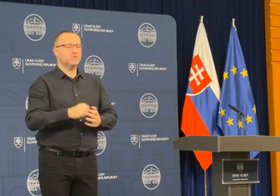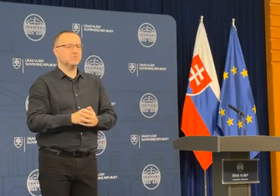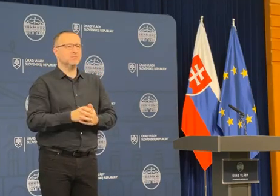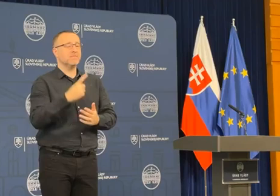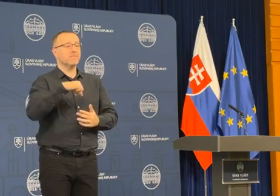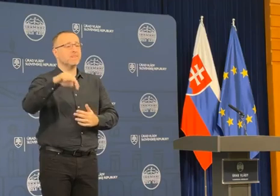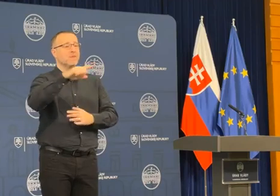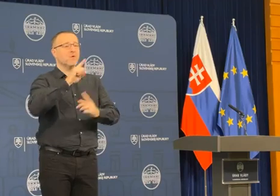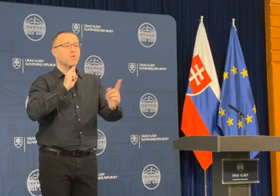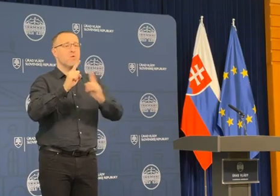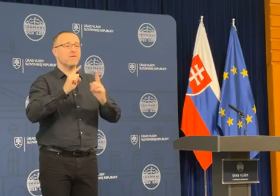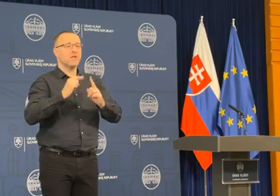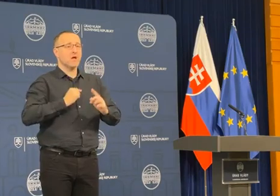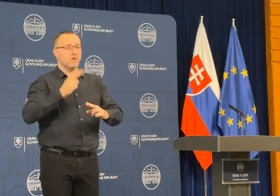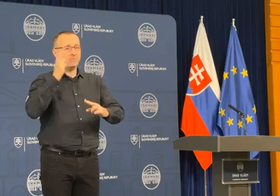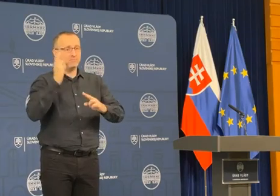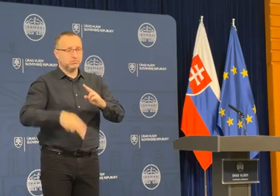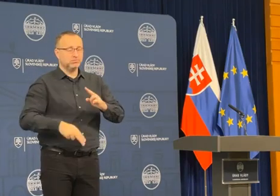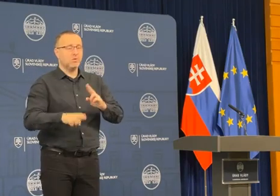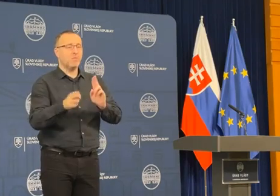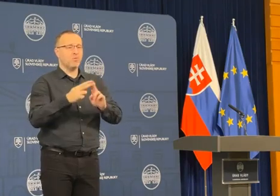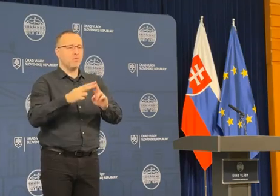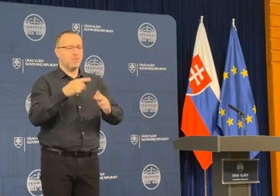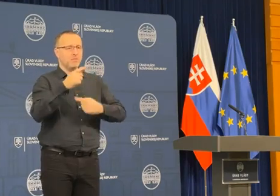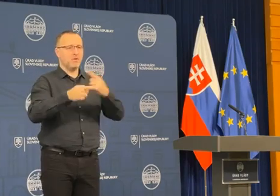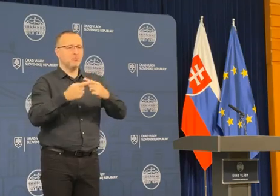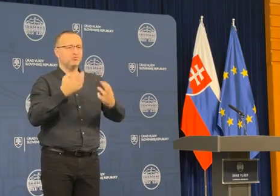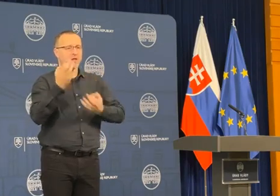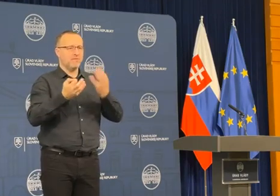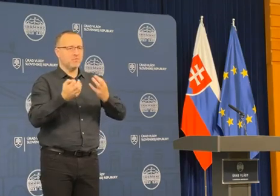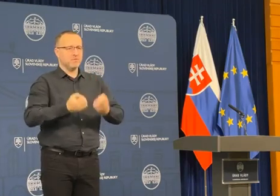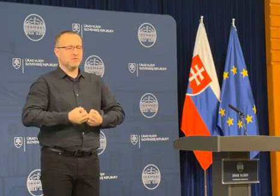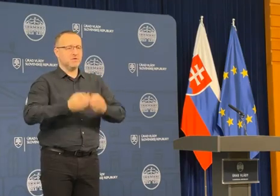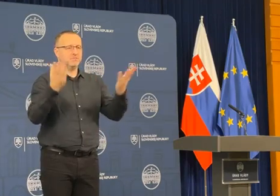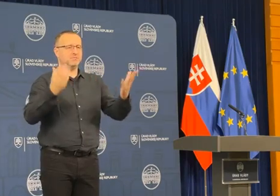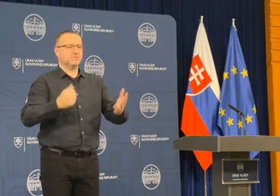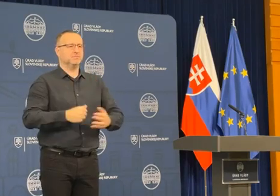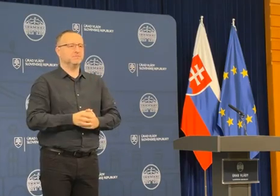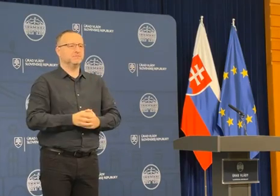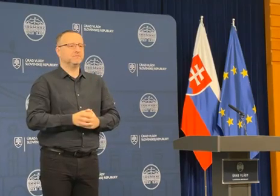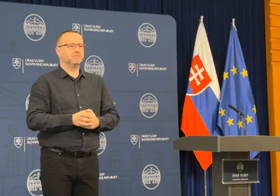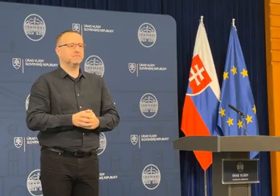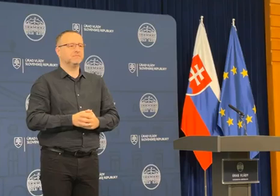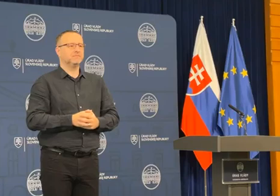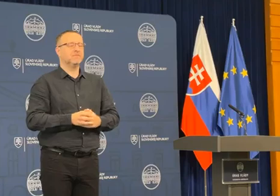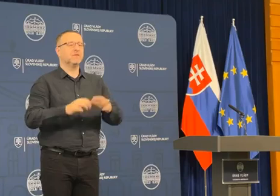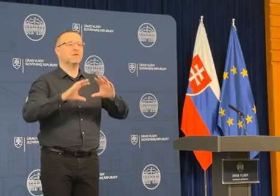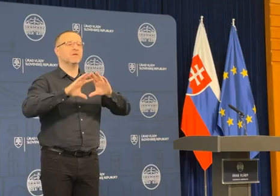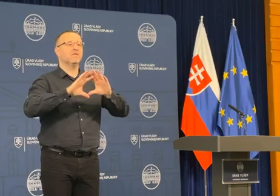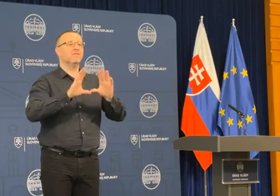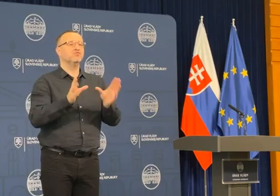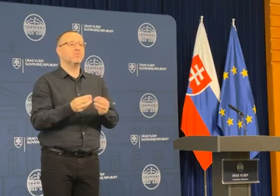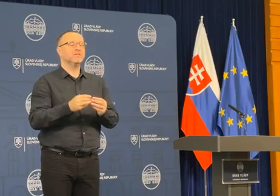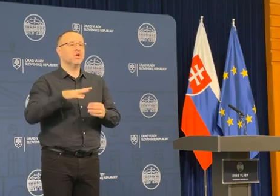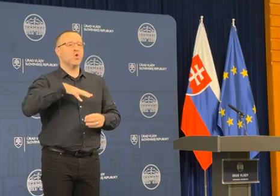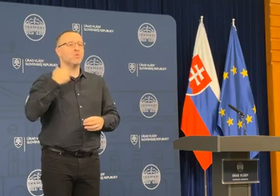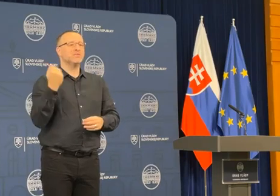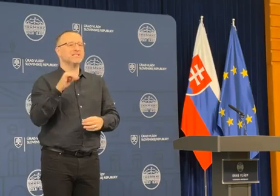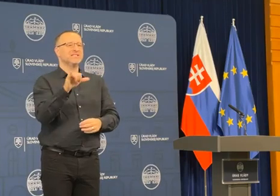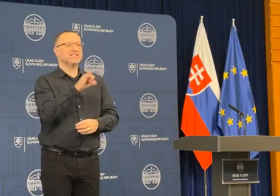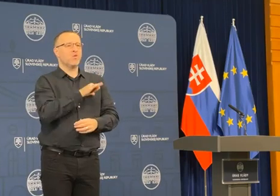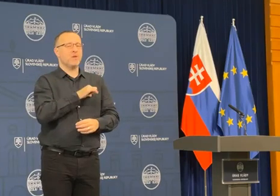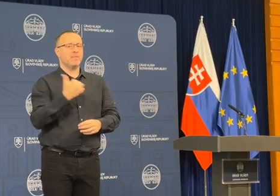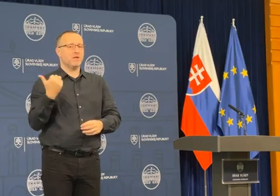rokovania, ako náhle dokončíme, opäť budeme priebežne informovať o záveroch. K tomu všeobecnému hospodárskému záujmu by som sa chcela pýtať, by ste